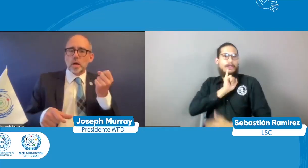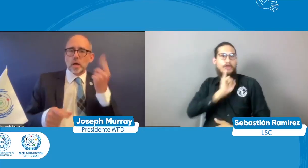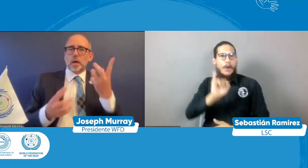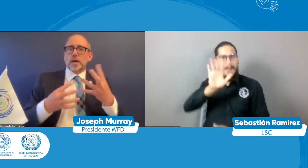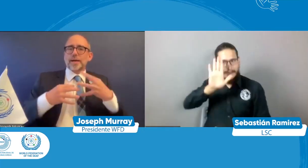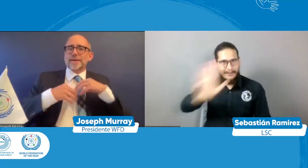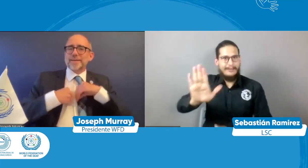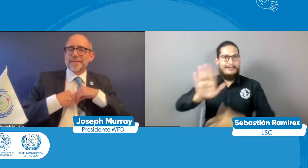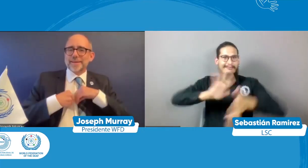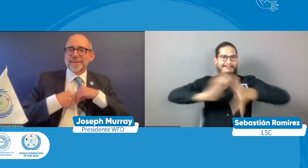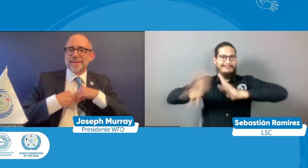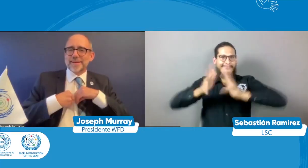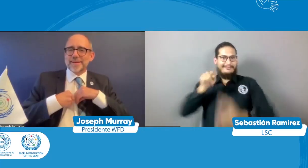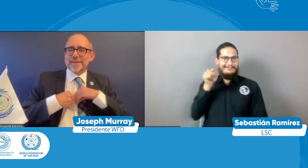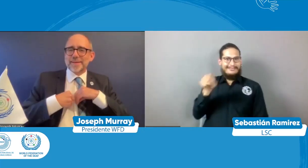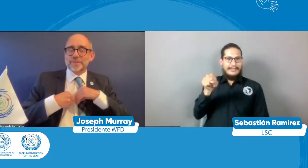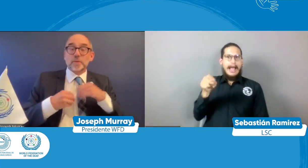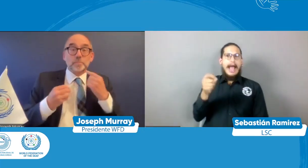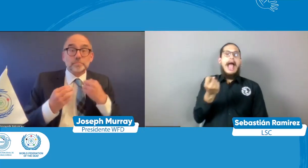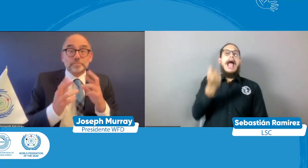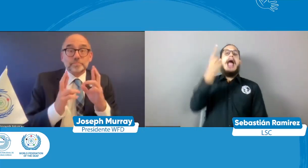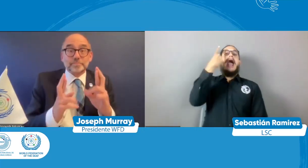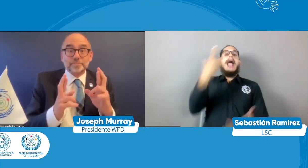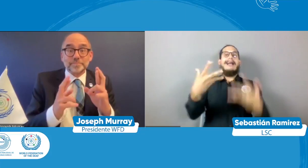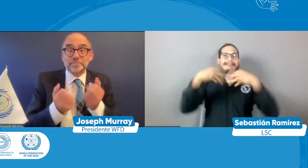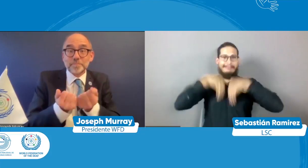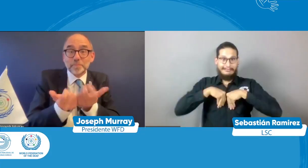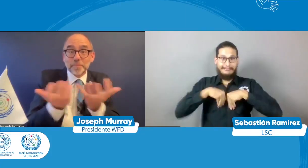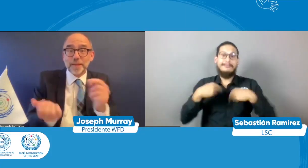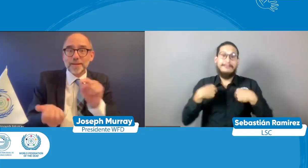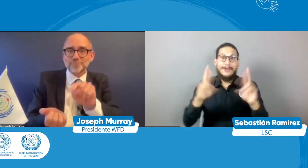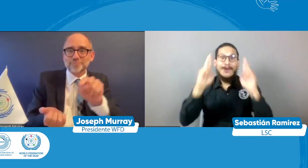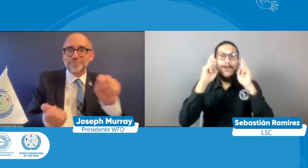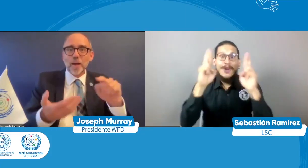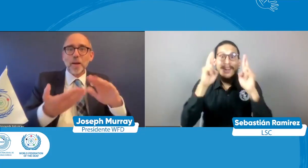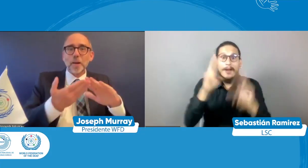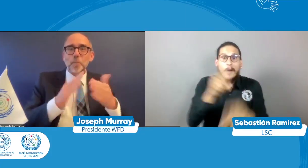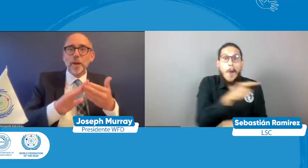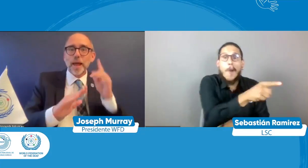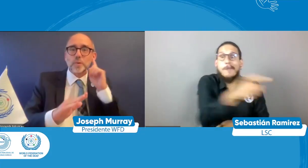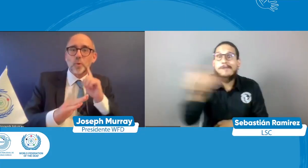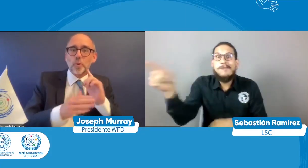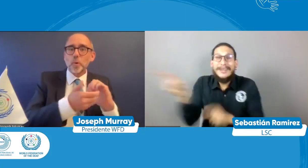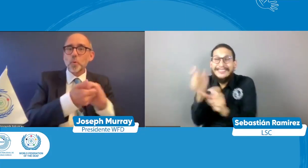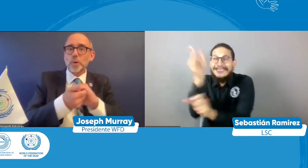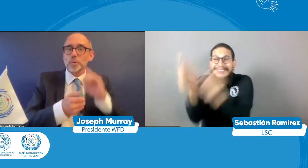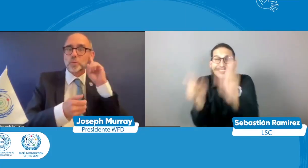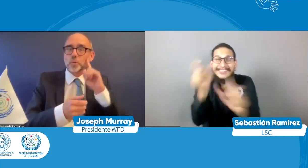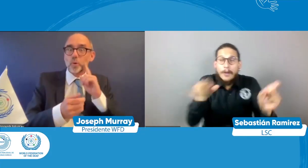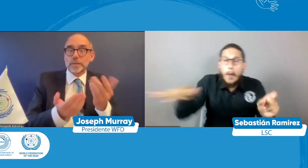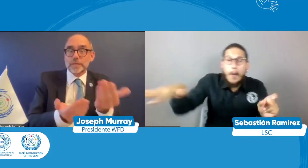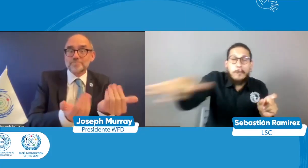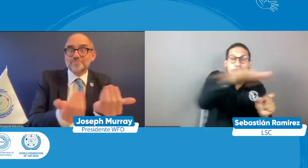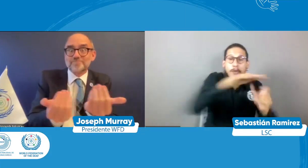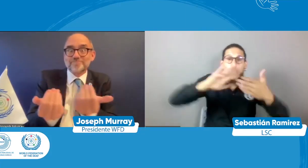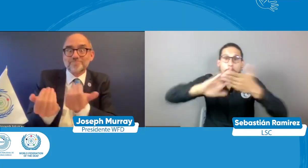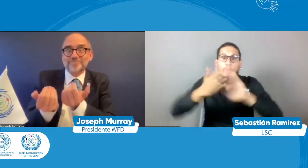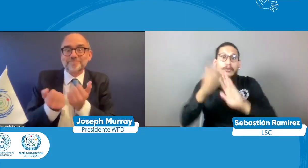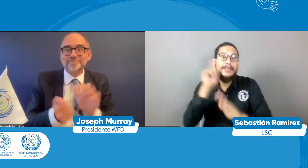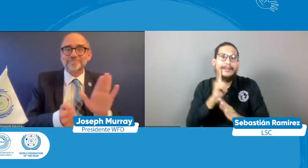este líder mundial pues se diera cuenta que la lengua de señas es una lengua que no es algo fácil que no es cualquier